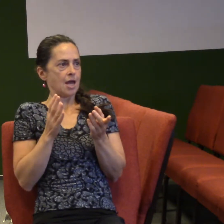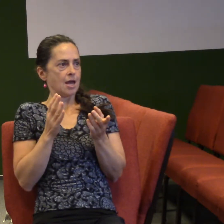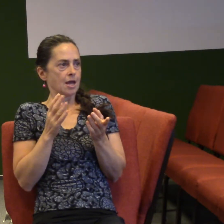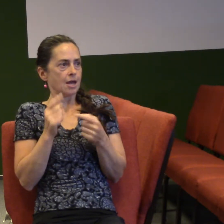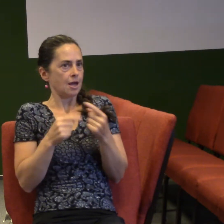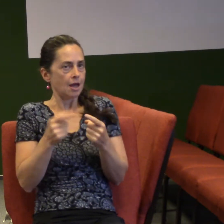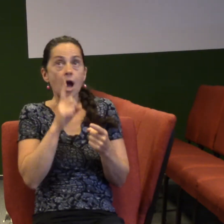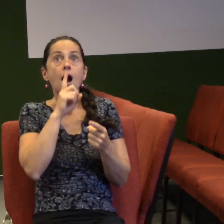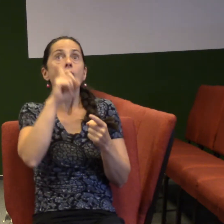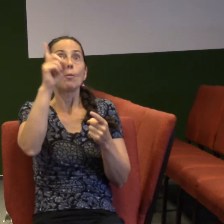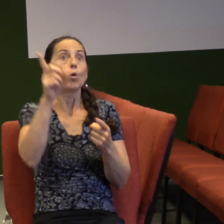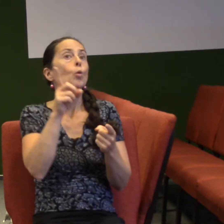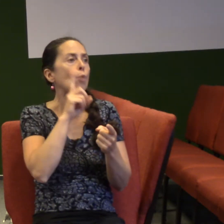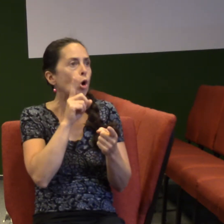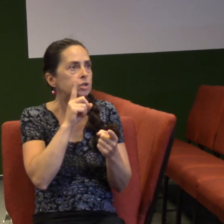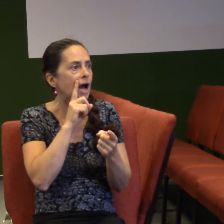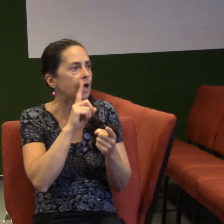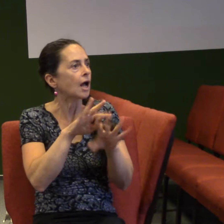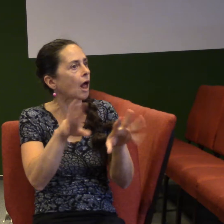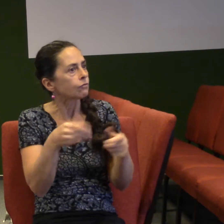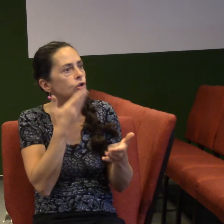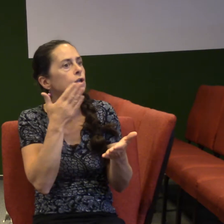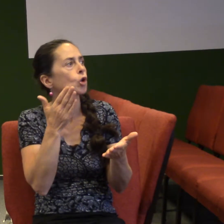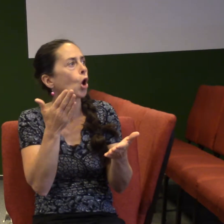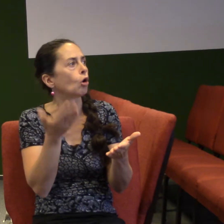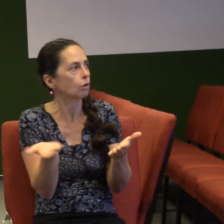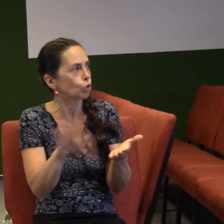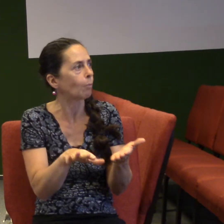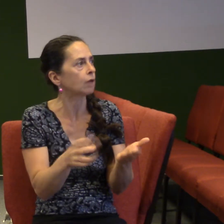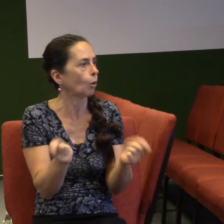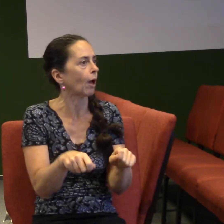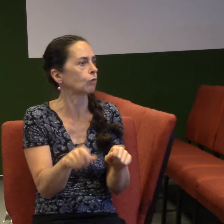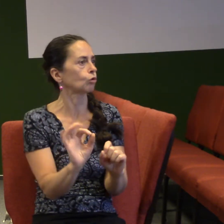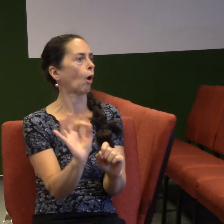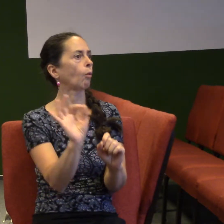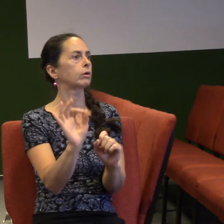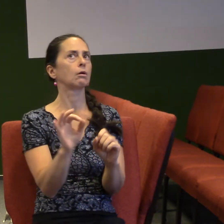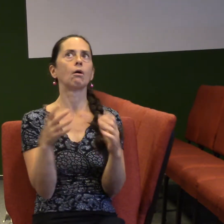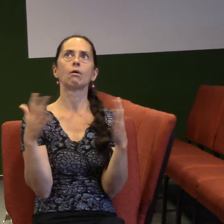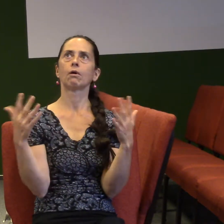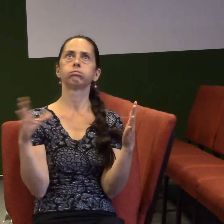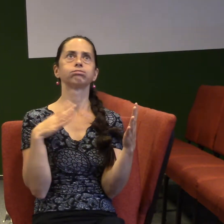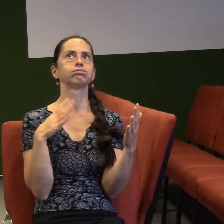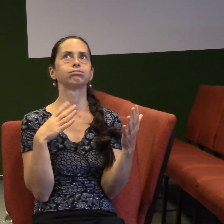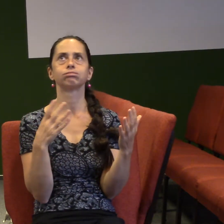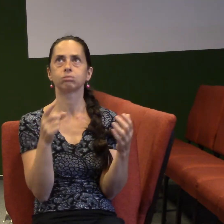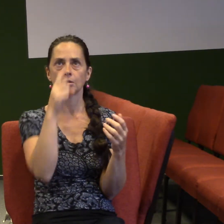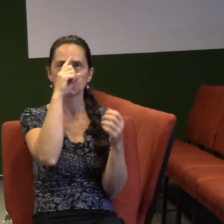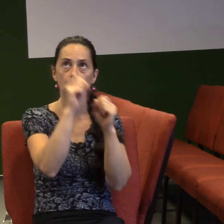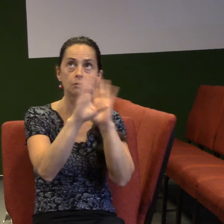to tak neskutečně postaral, že opravdu jsem mohl říct jenom chvála Tobě, Bože. Že to bylo opravdu nad očekávání. A chtěl jsem vás s tím